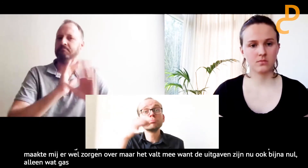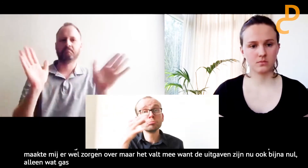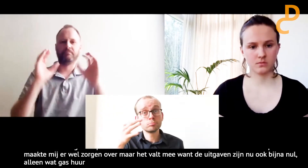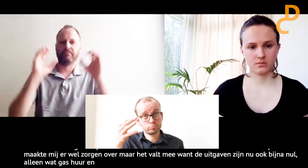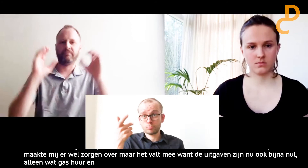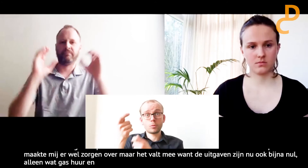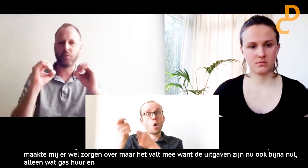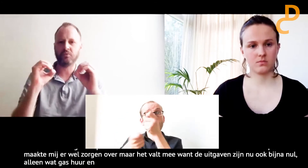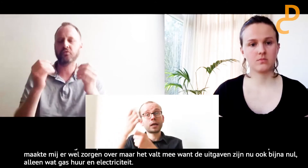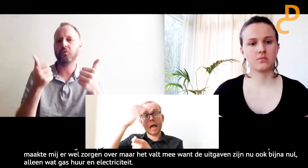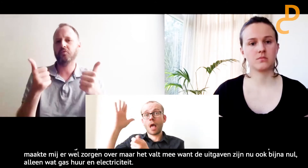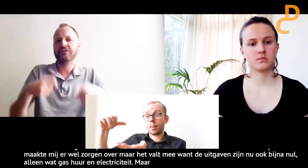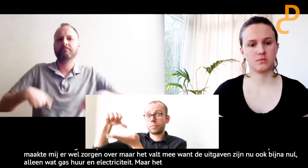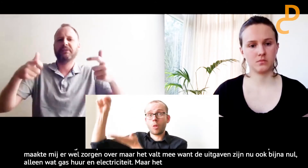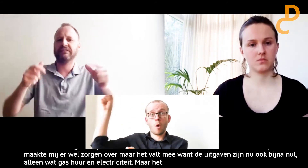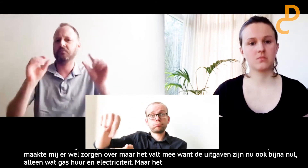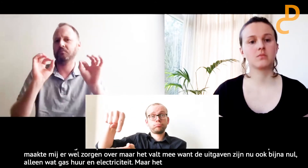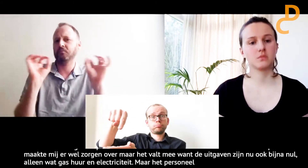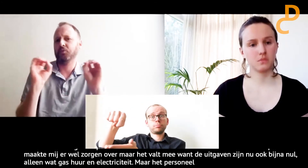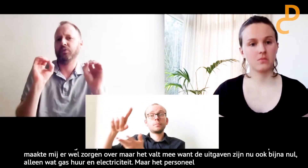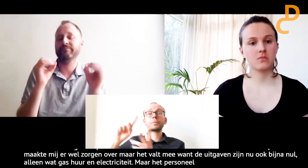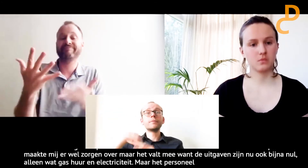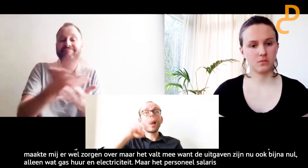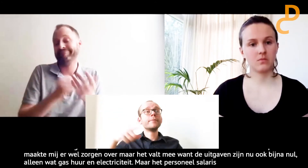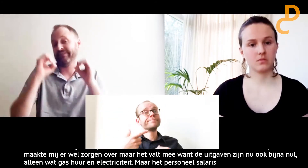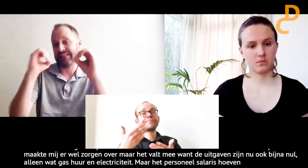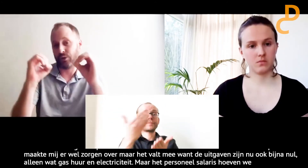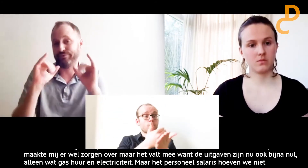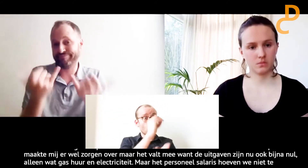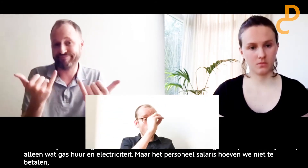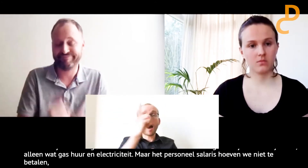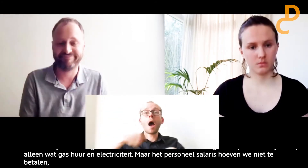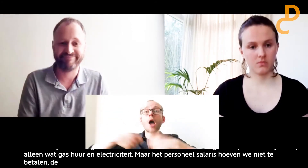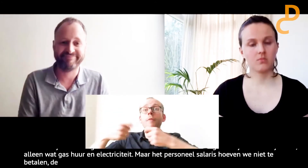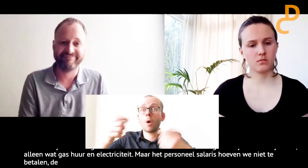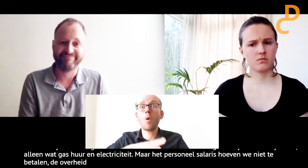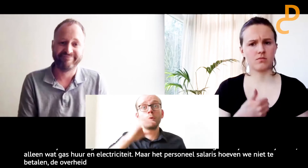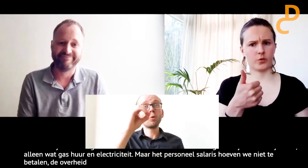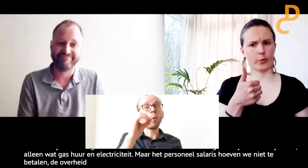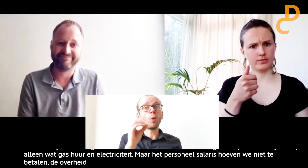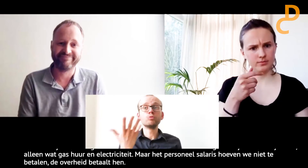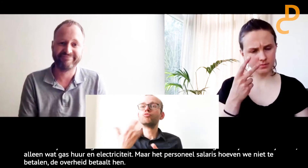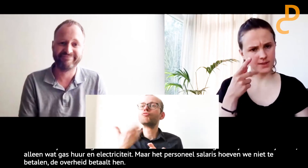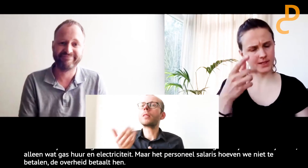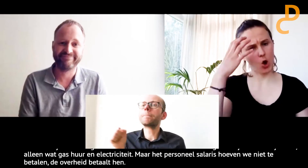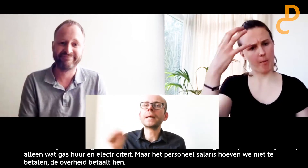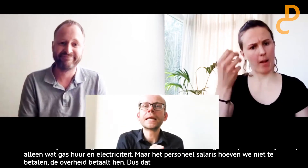salaris, hoeven we niet te betalen. Dat doet de overheid. Die betaalt hen. Dus dat betekent dat onze inkomsten zijn nul. Maar onze uitgaven eigenlijk ook.